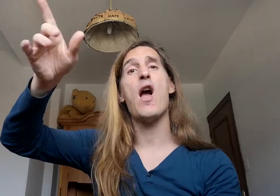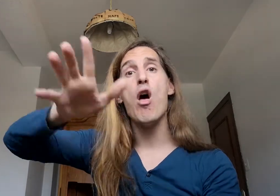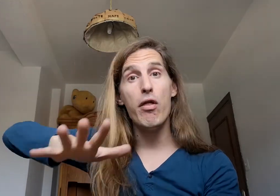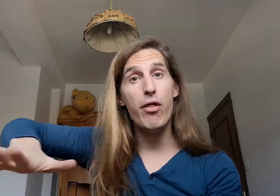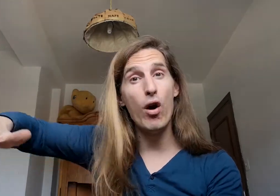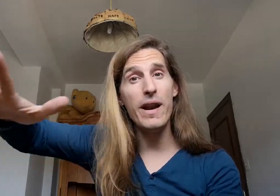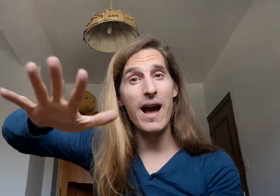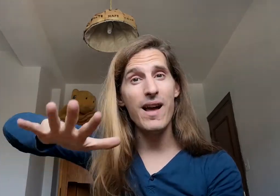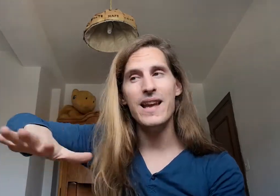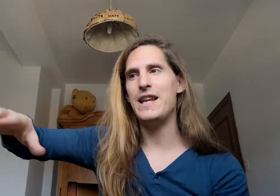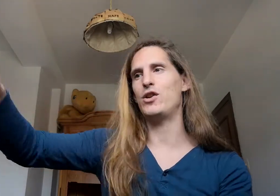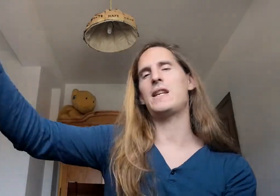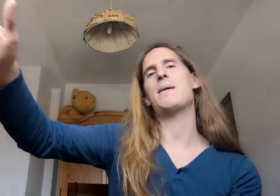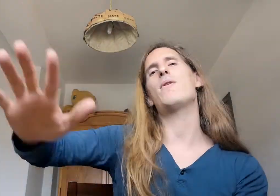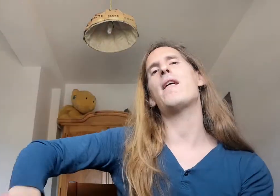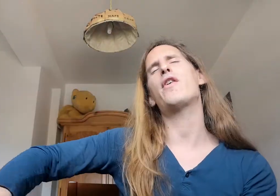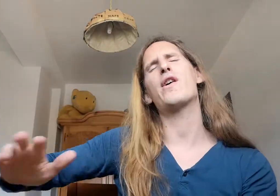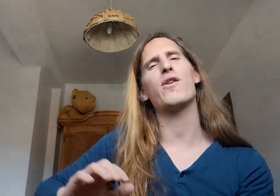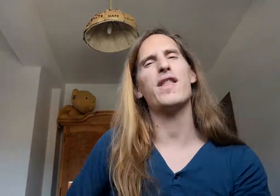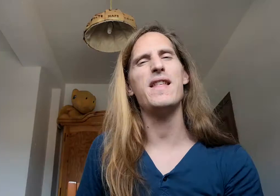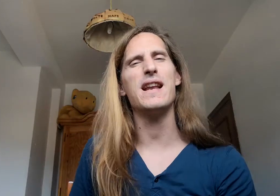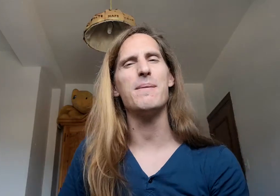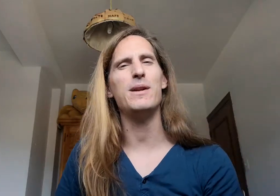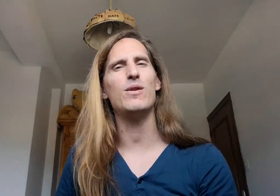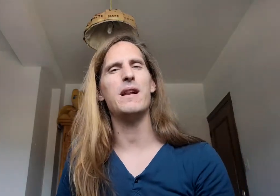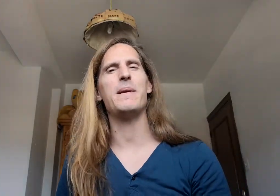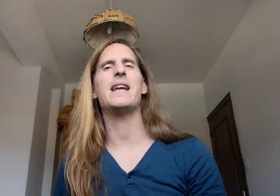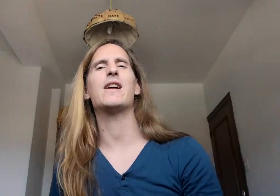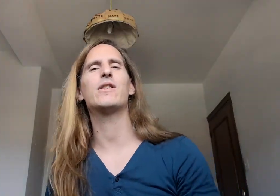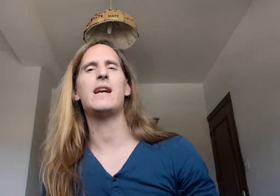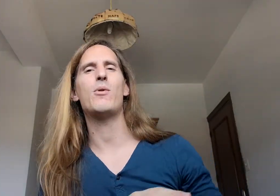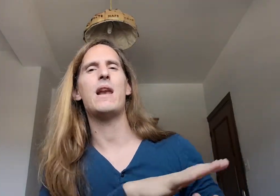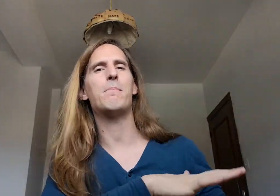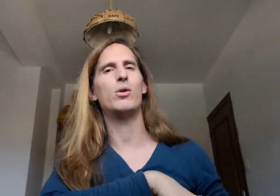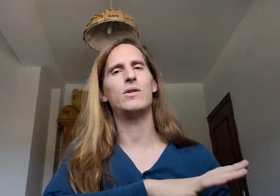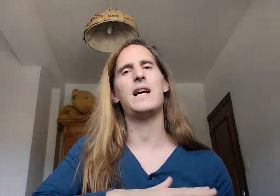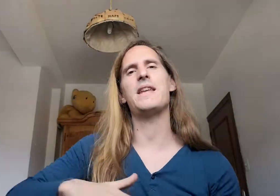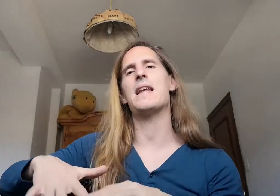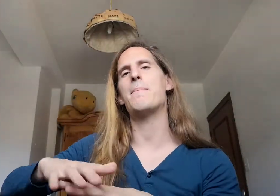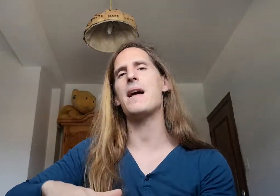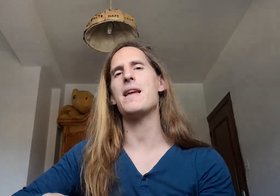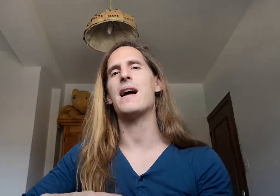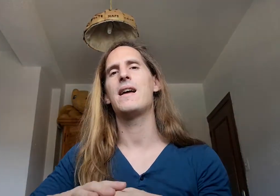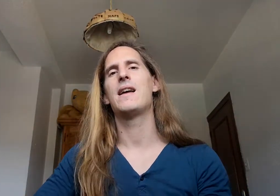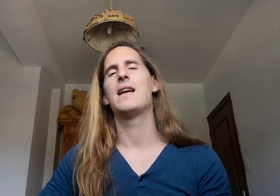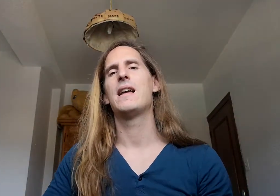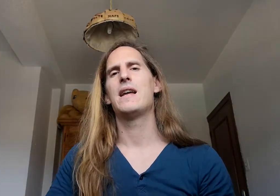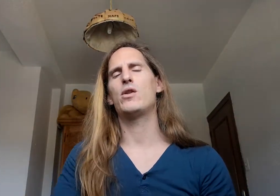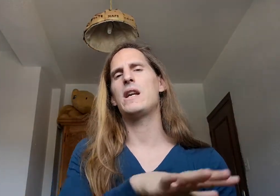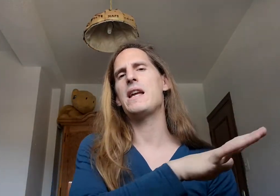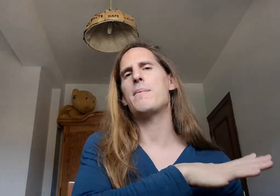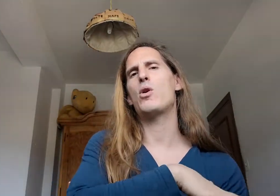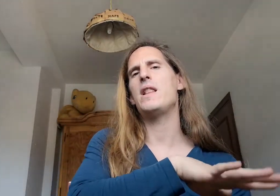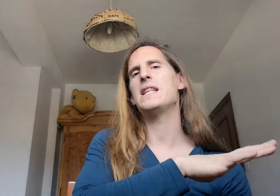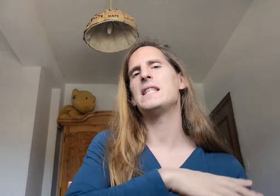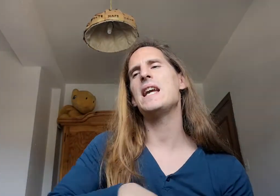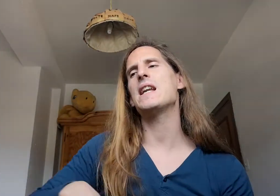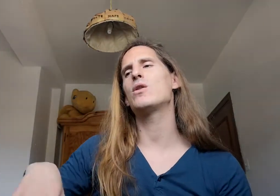Zona Y nos traemos la zona ¿Acordáis del capítulo de Almería? Que nos traíamos las montañas y la playa Nos traíamos el desierto